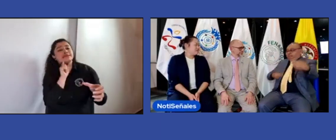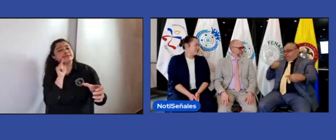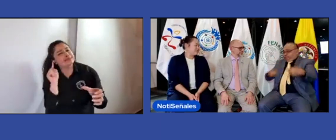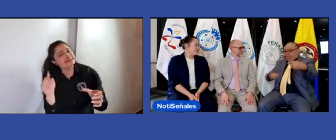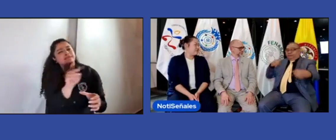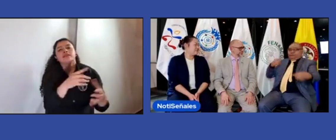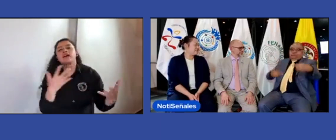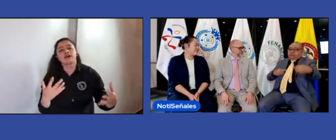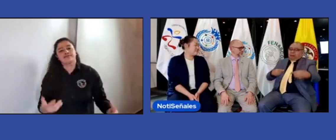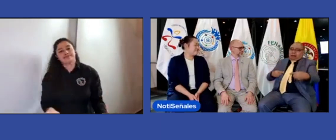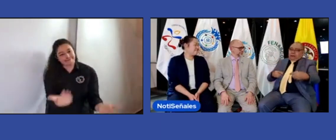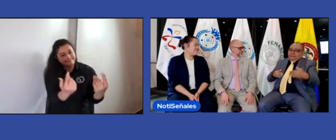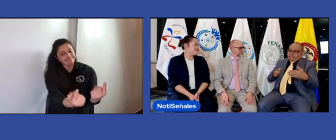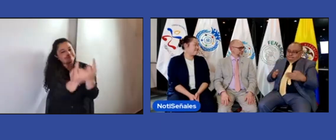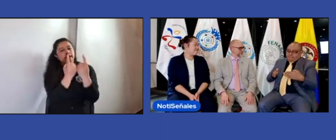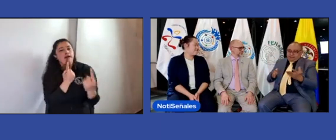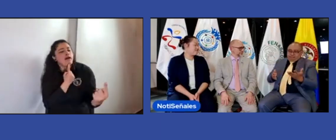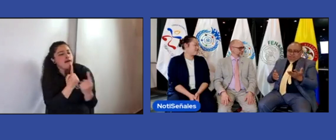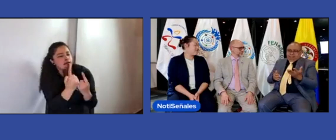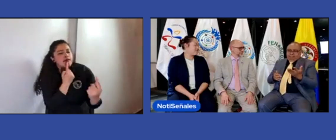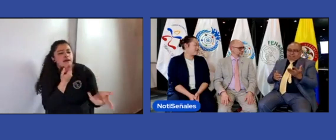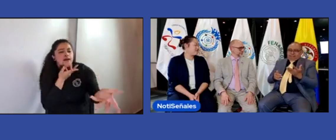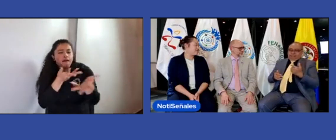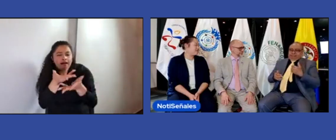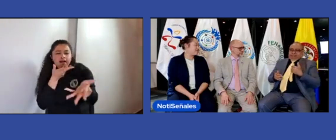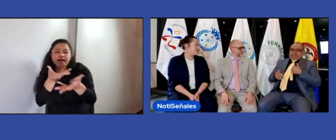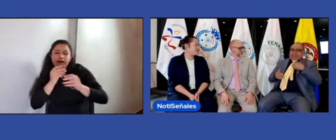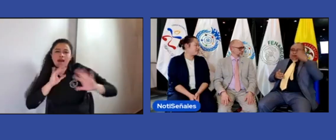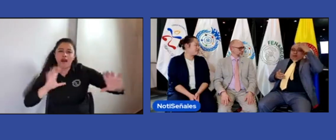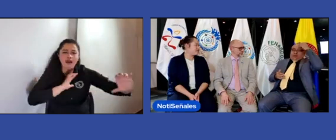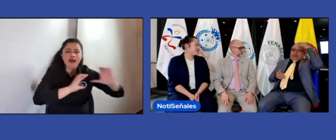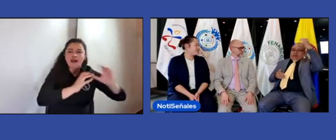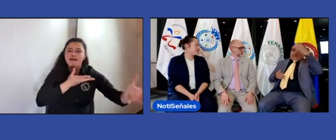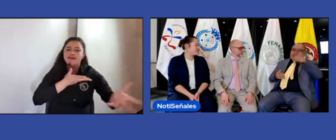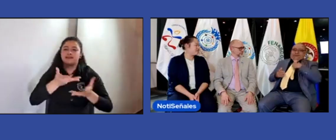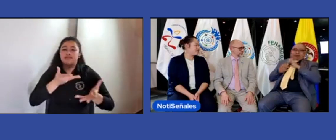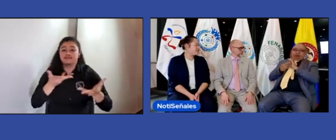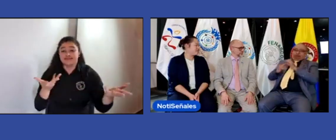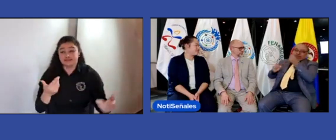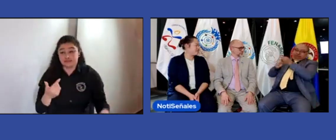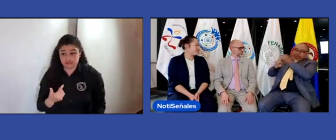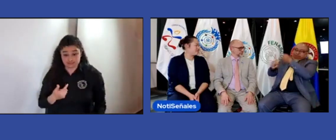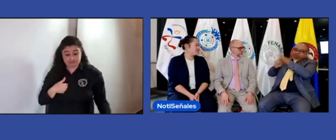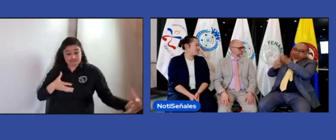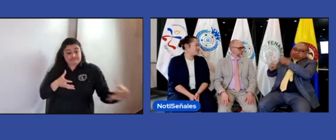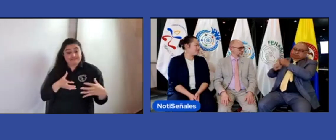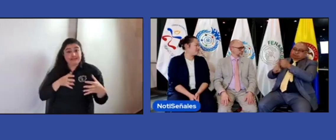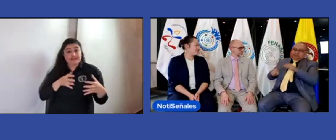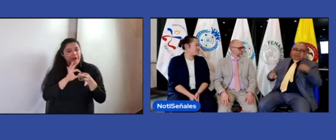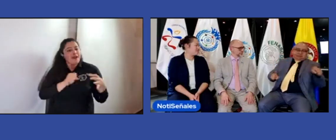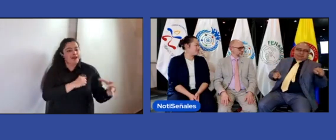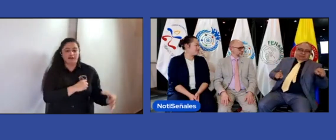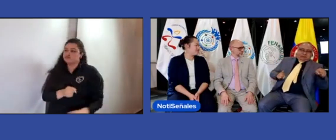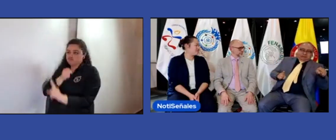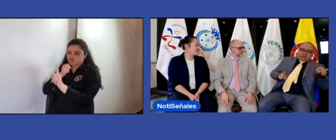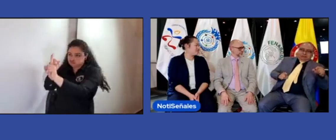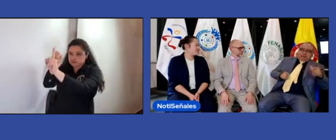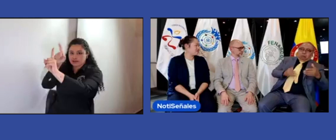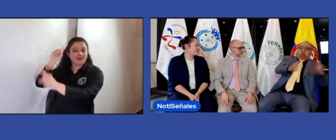porque si nos separamos no vamos a llegar a ese bien común que estamos buscando porque nosotros como FENASCOL estamos haciendo una incidencia